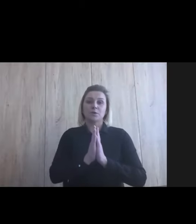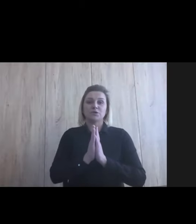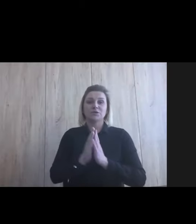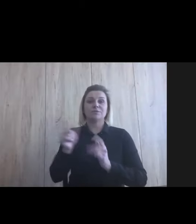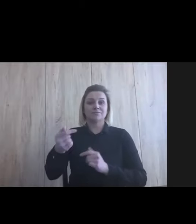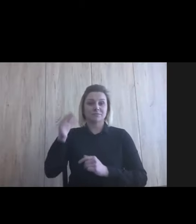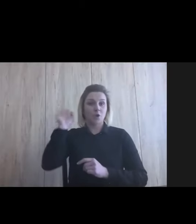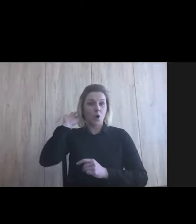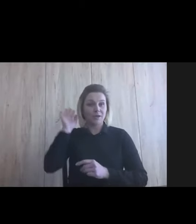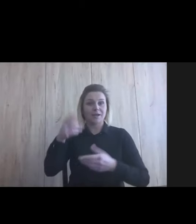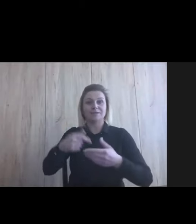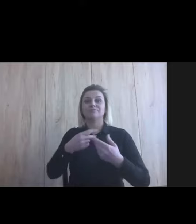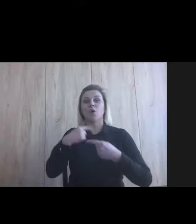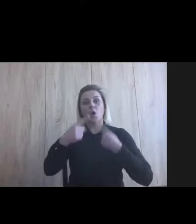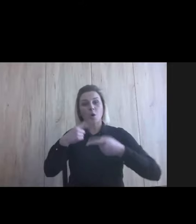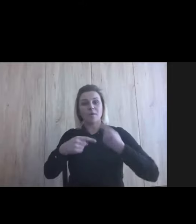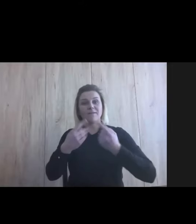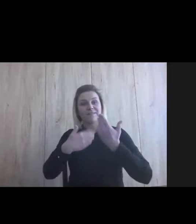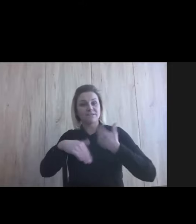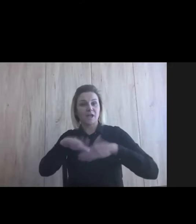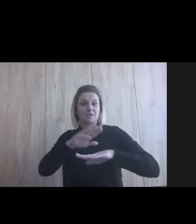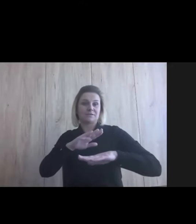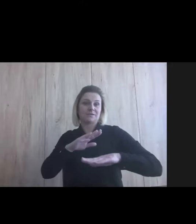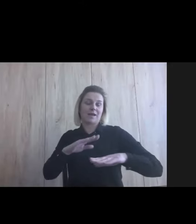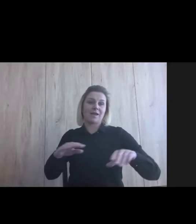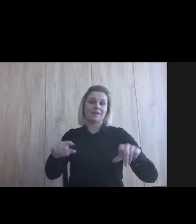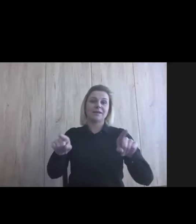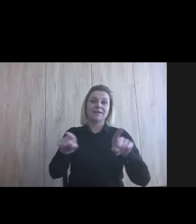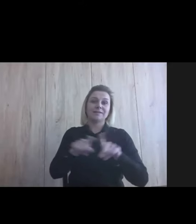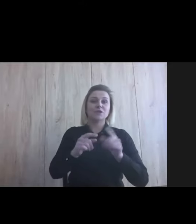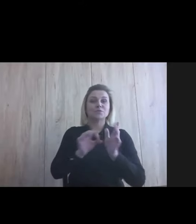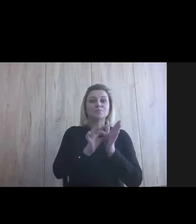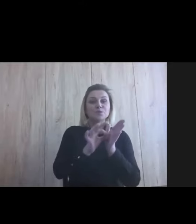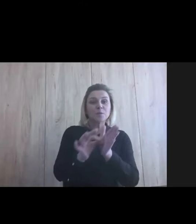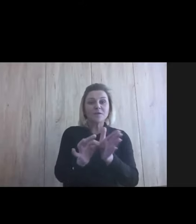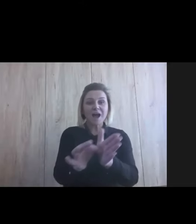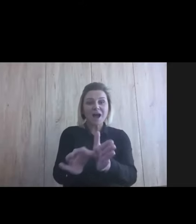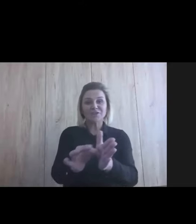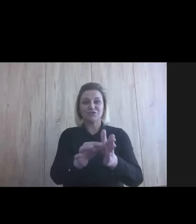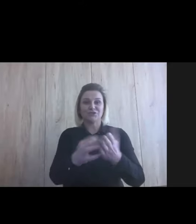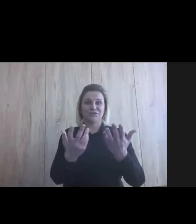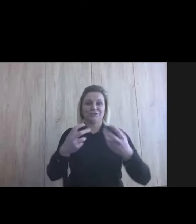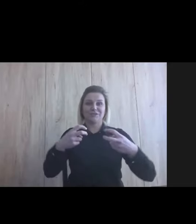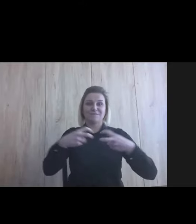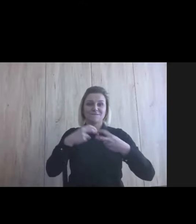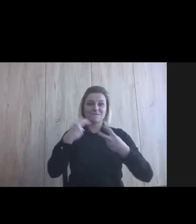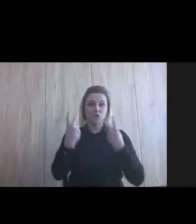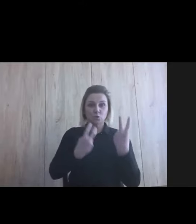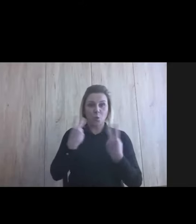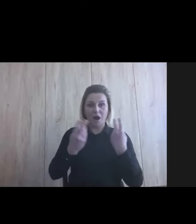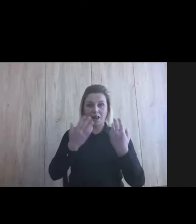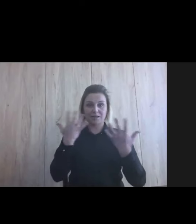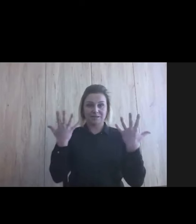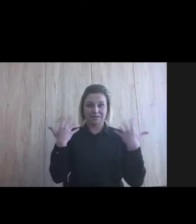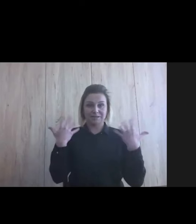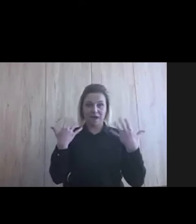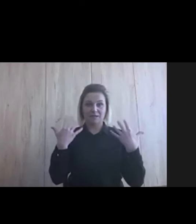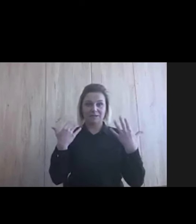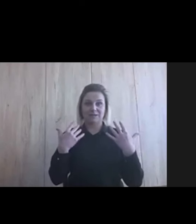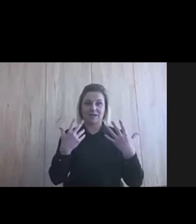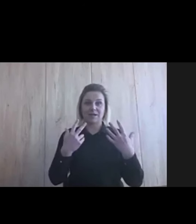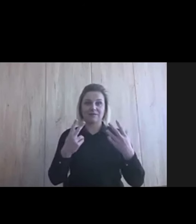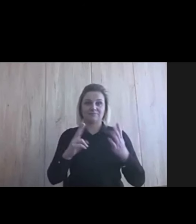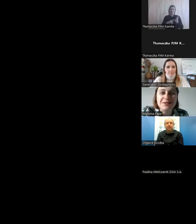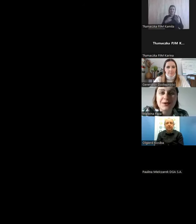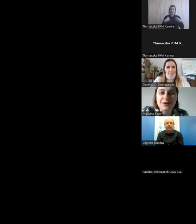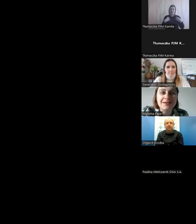powiedział więcej i pokazał nam, przeprowadził nas przez taki wirtualny spacer, byśmy mogli tego doświadczyć, jak